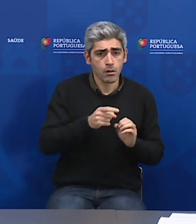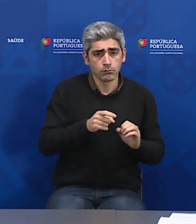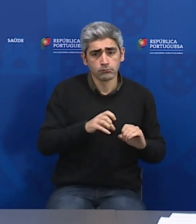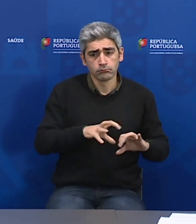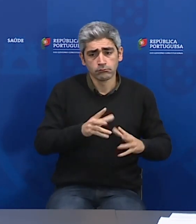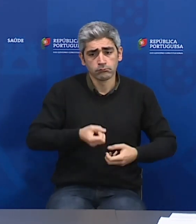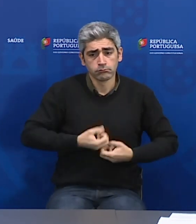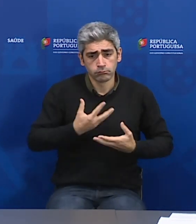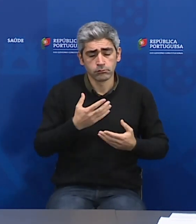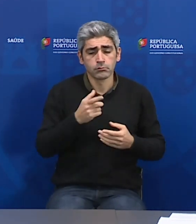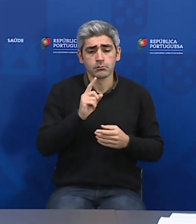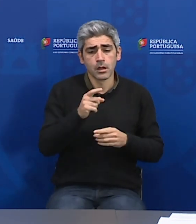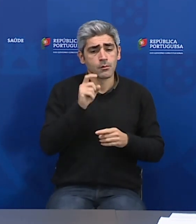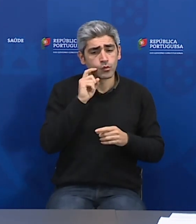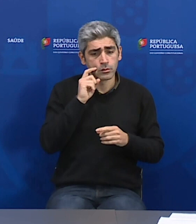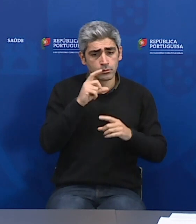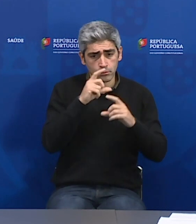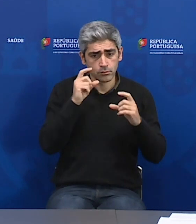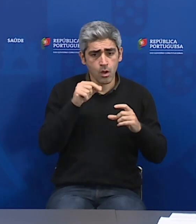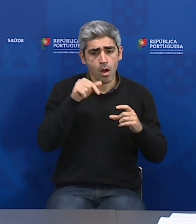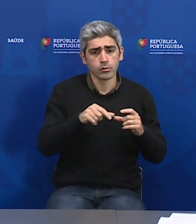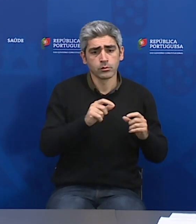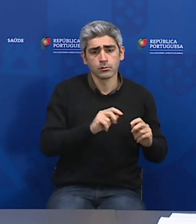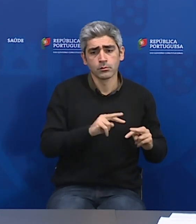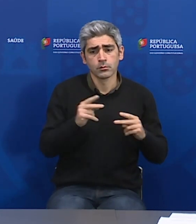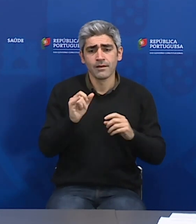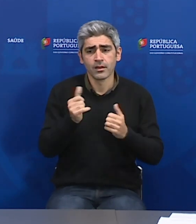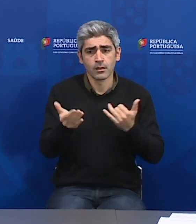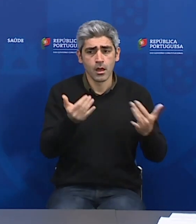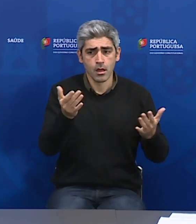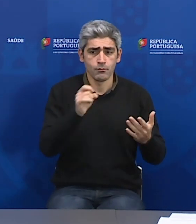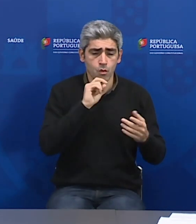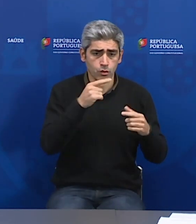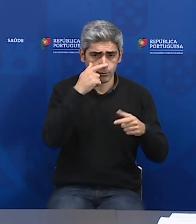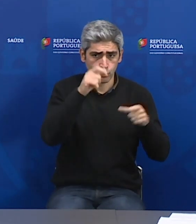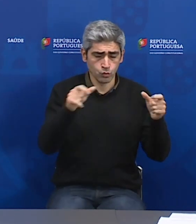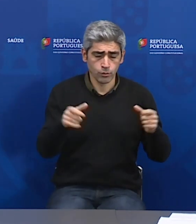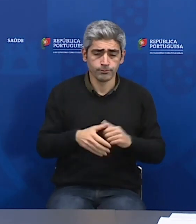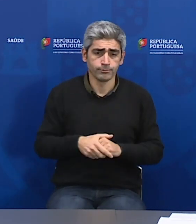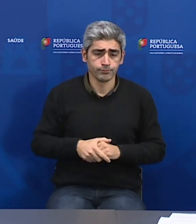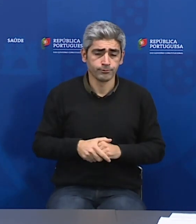hoje não toma as medidas de proteção e amanhã passa a estar infectada e poder contagiar as outras pessoas.